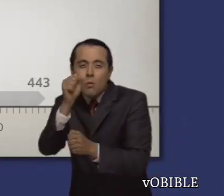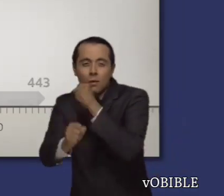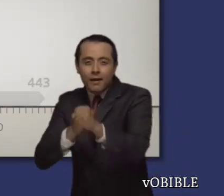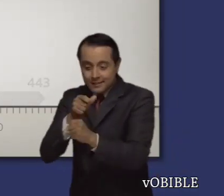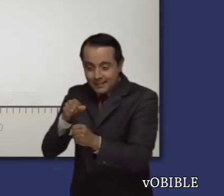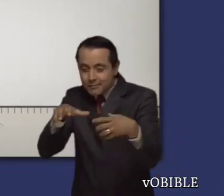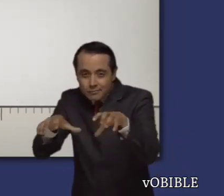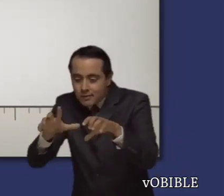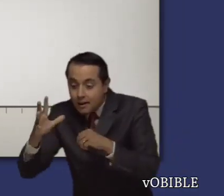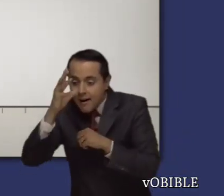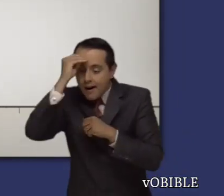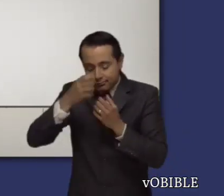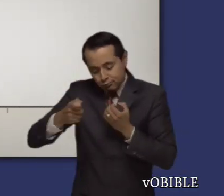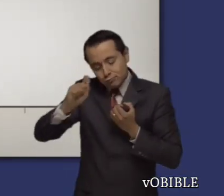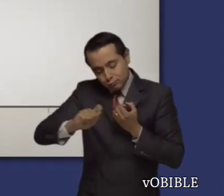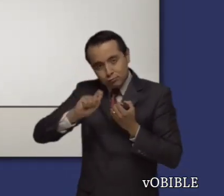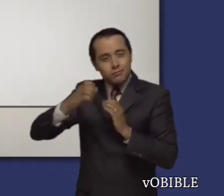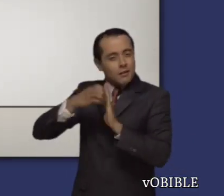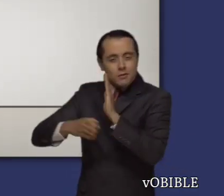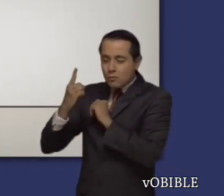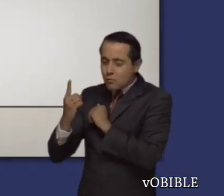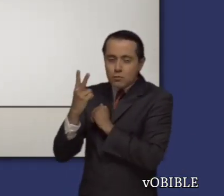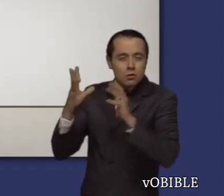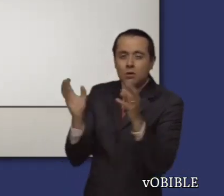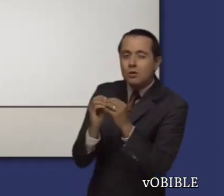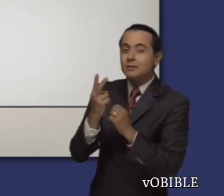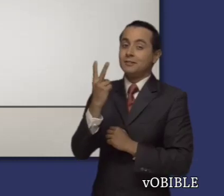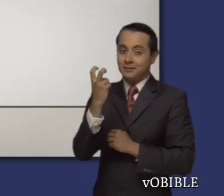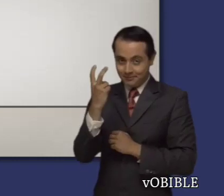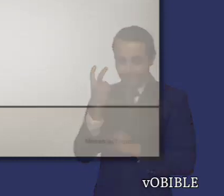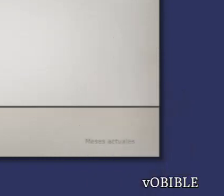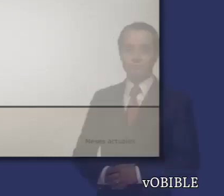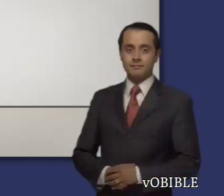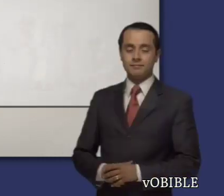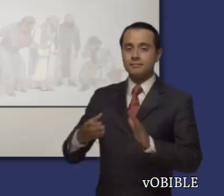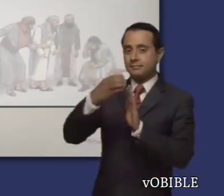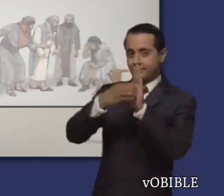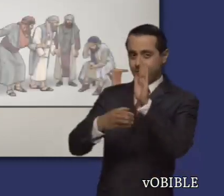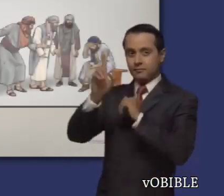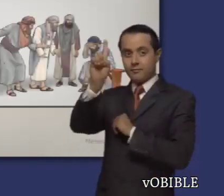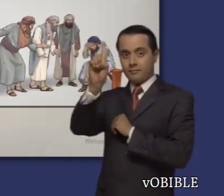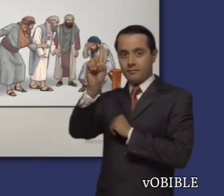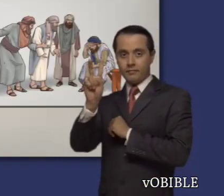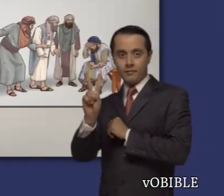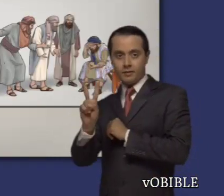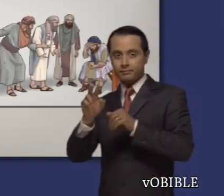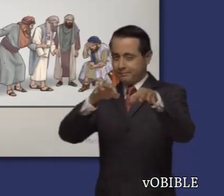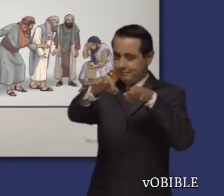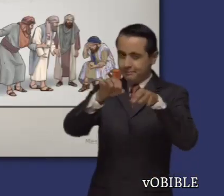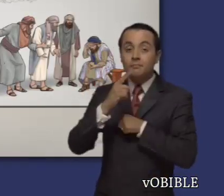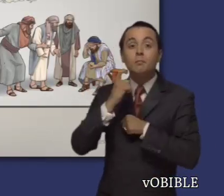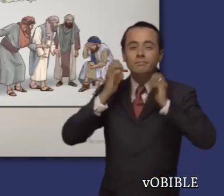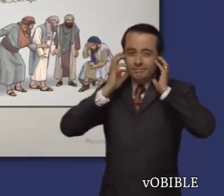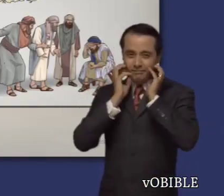Los acontecimientos que se narran en los capítulos 1 y 2 comenzaron a finales del 456. Unos hombres de Jerusalén le contaron a